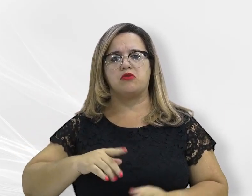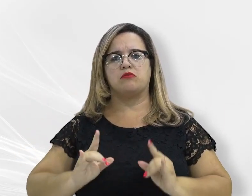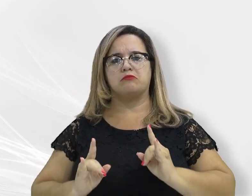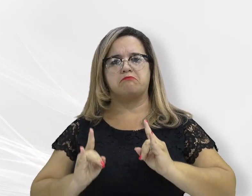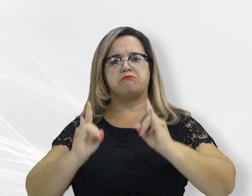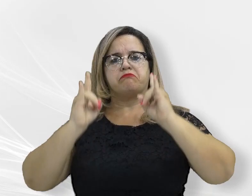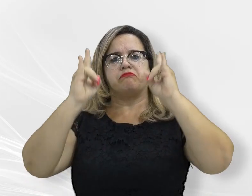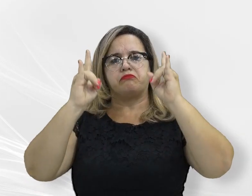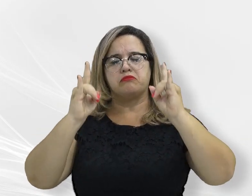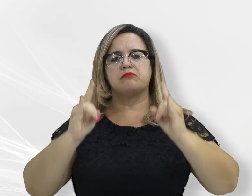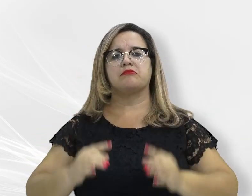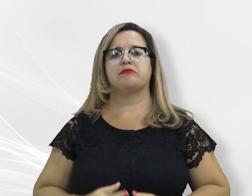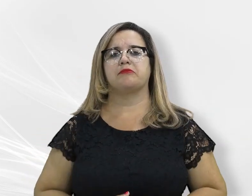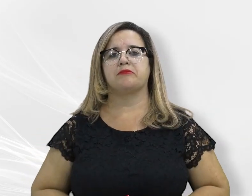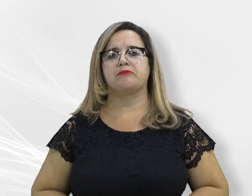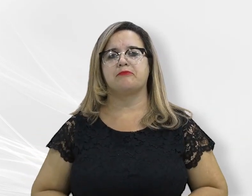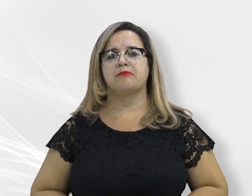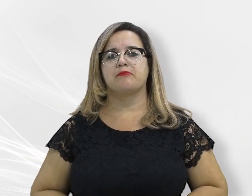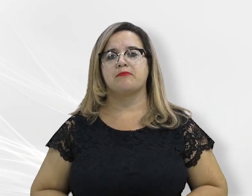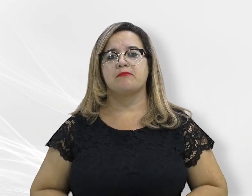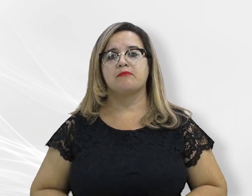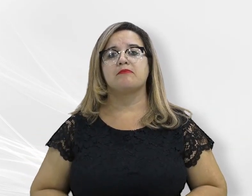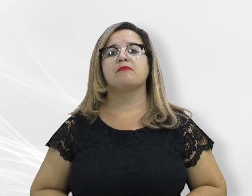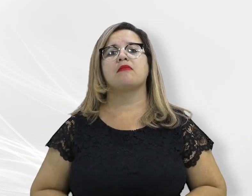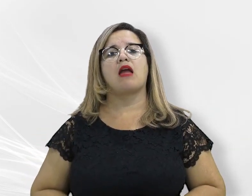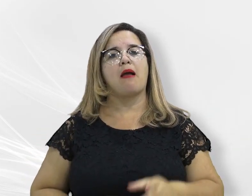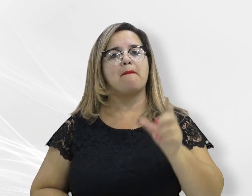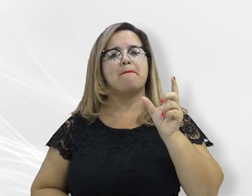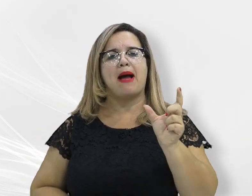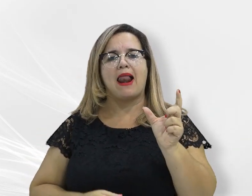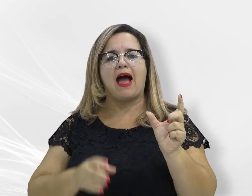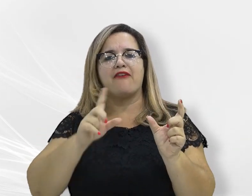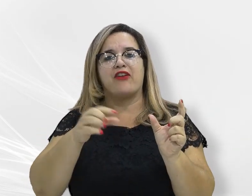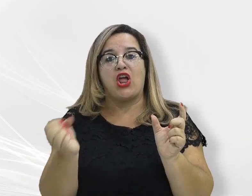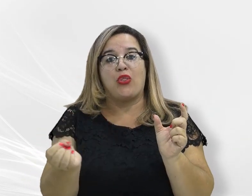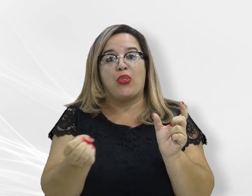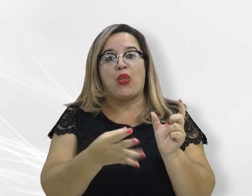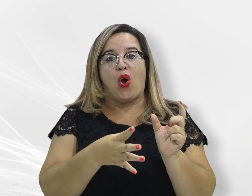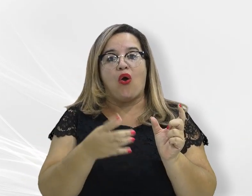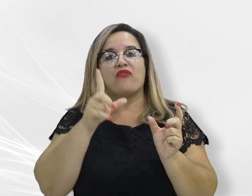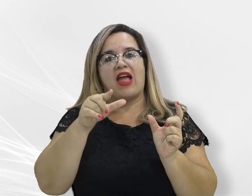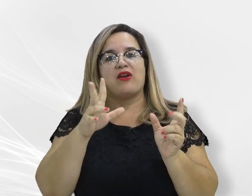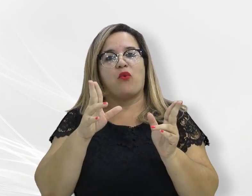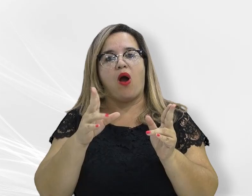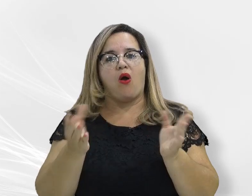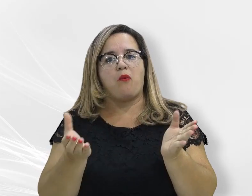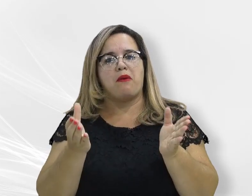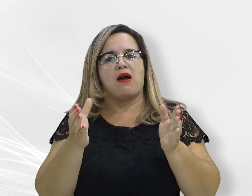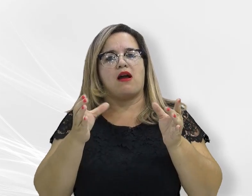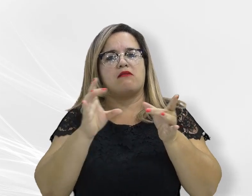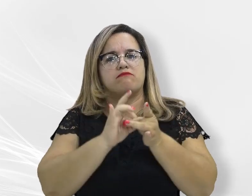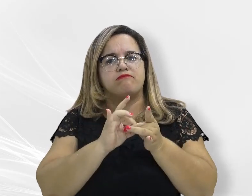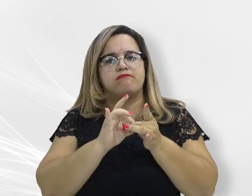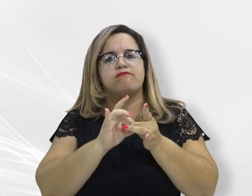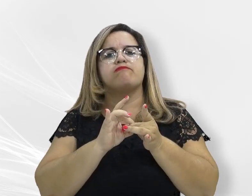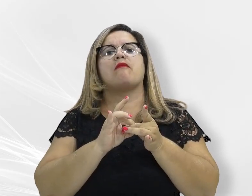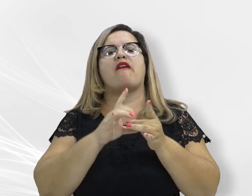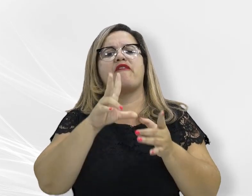aglutinativa. Essa expressão é moderna, é mais do que uma integração. Esse avanço certamente trará um trabalho mais